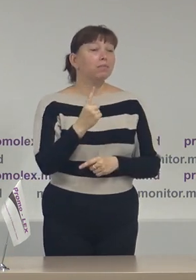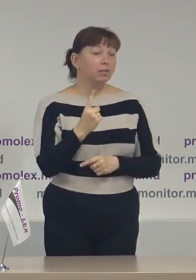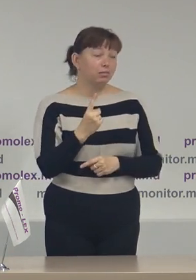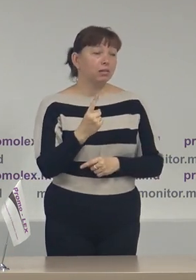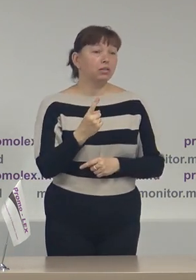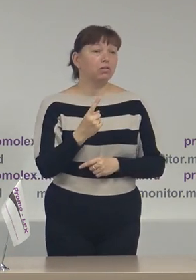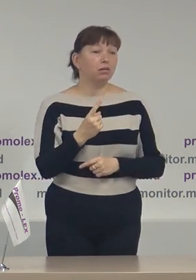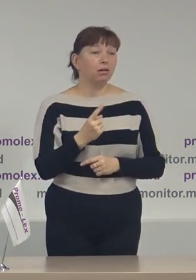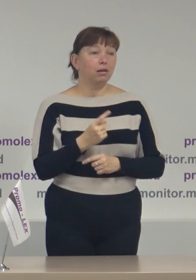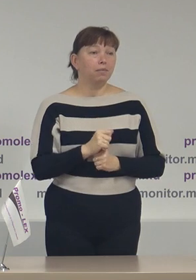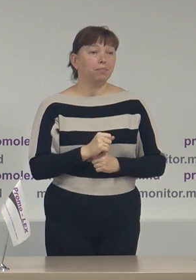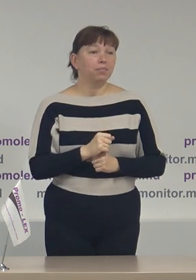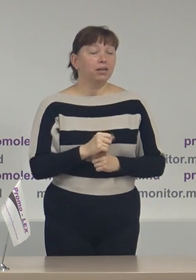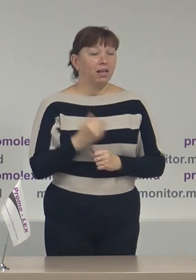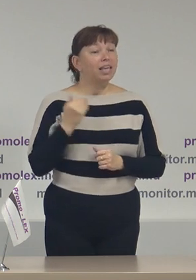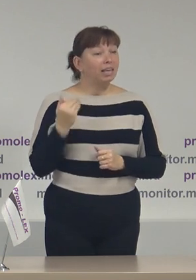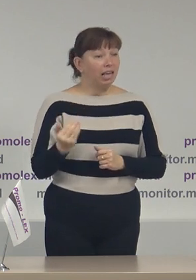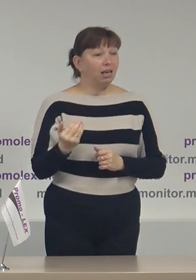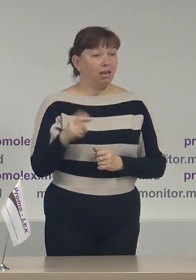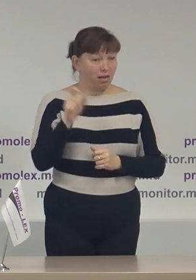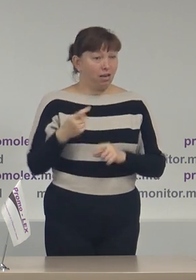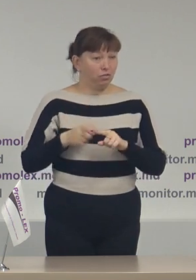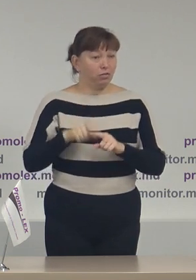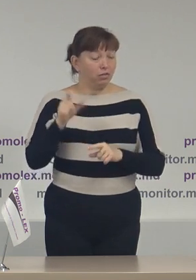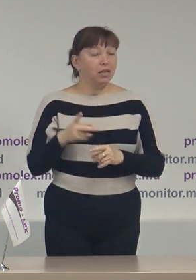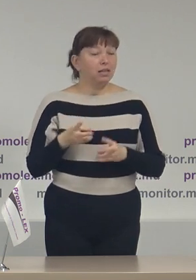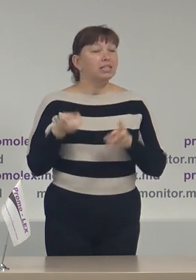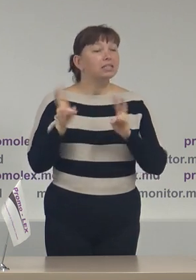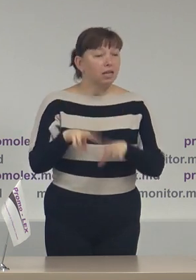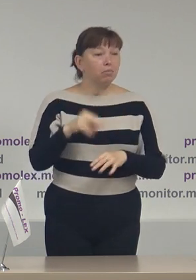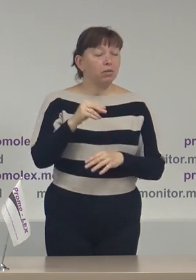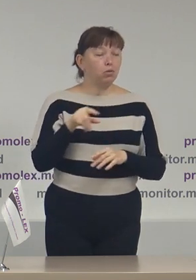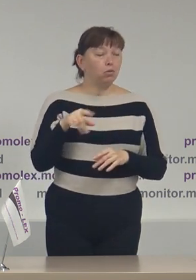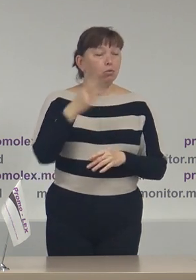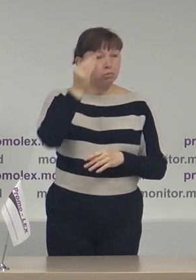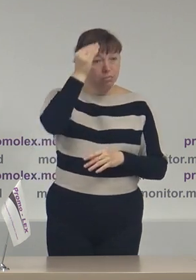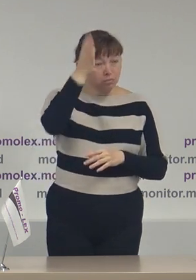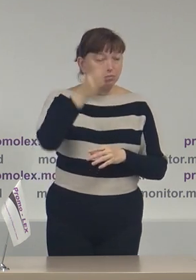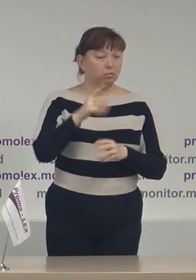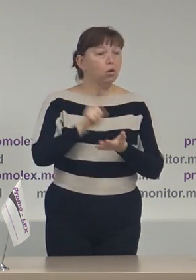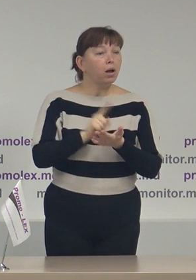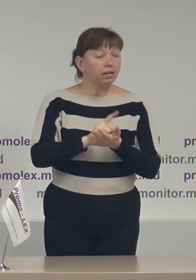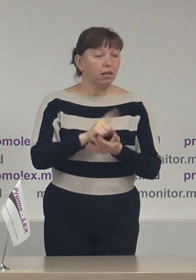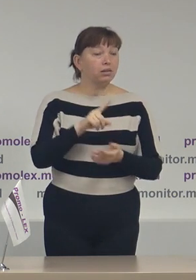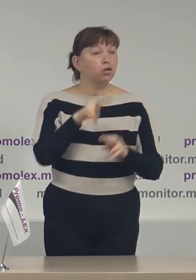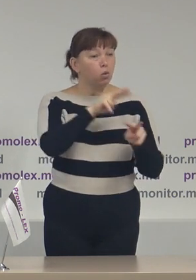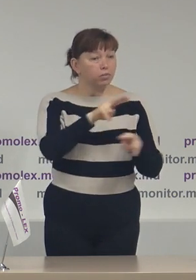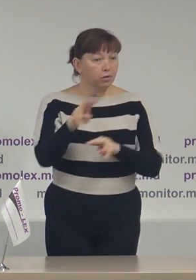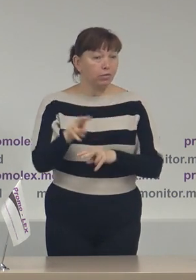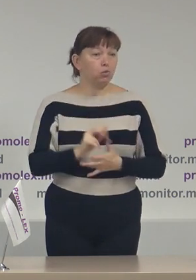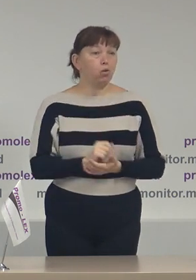ei să rămână cu acea instruire în calitate de observatori și, eventual,